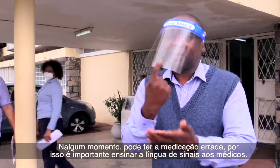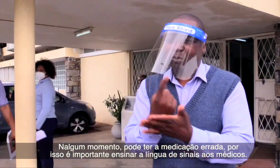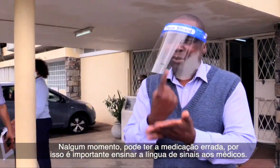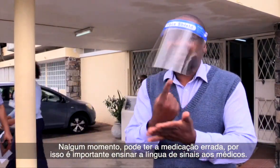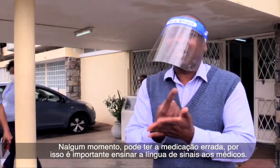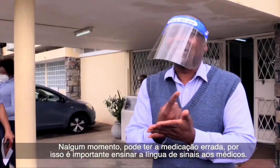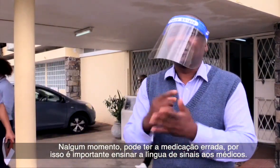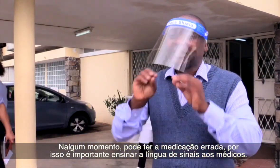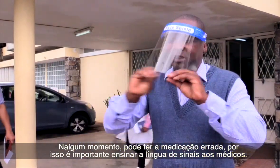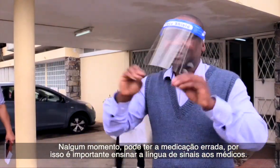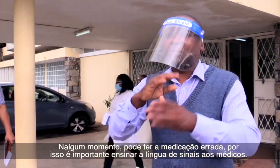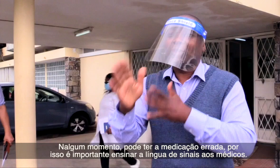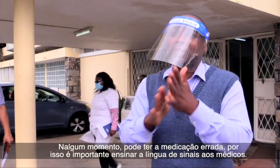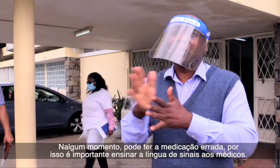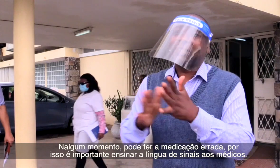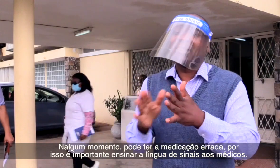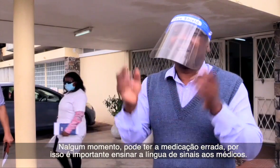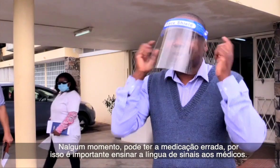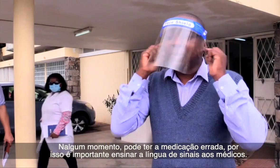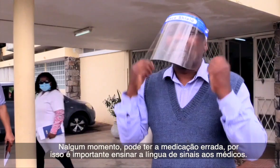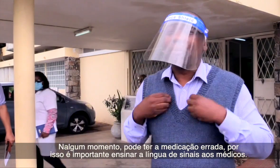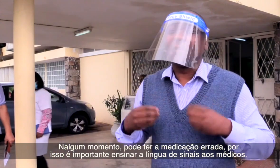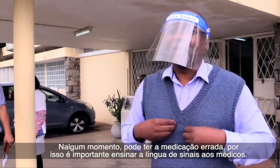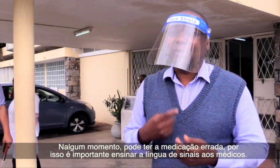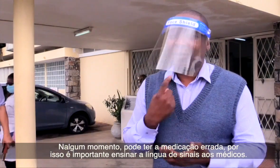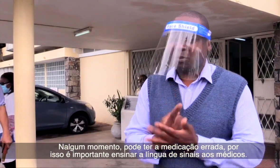Por isso, é importante nos ensinar a língua de sinais aos médicos.